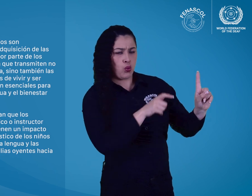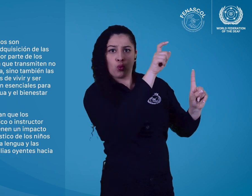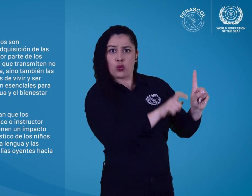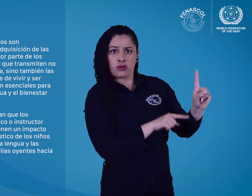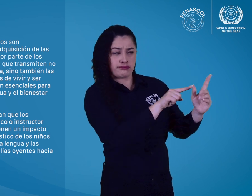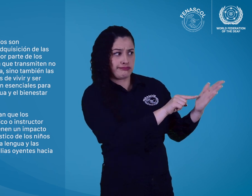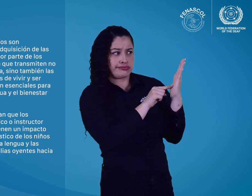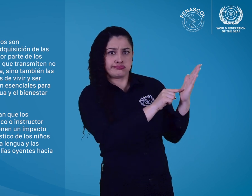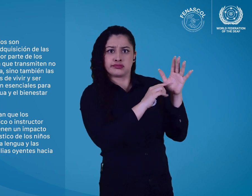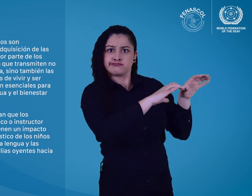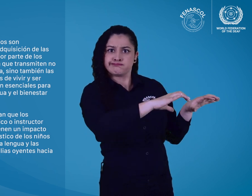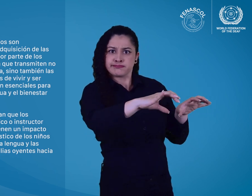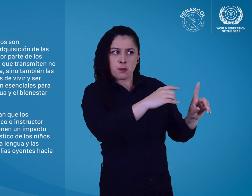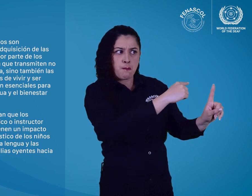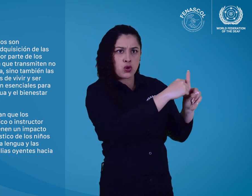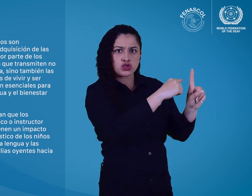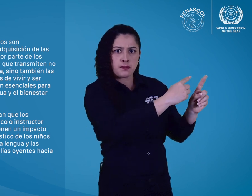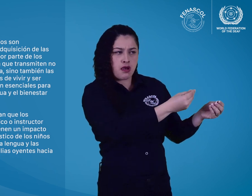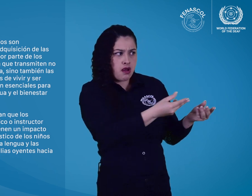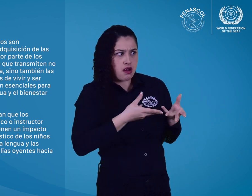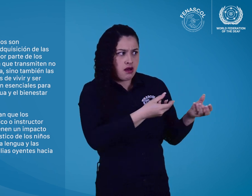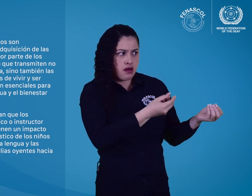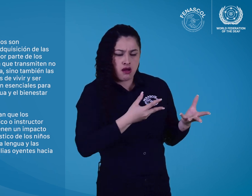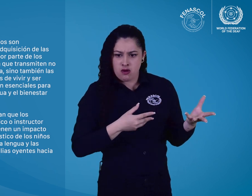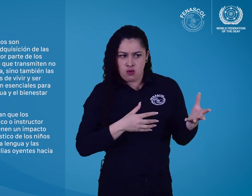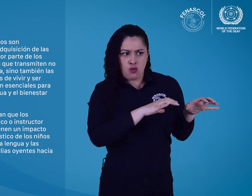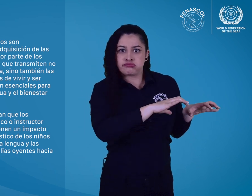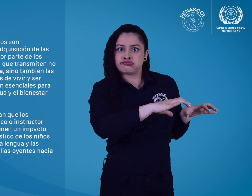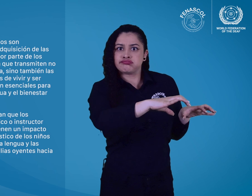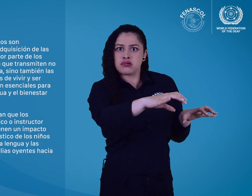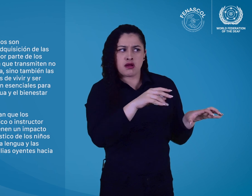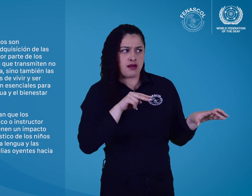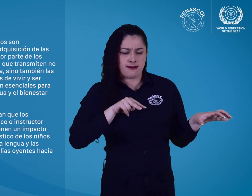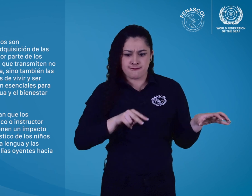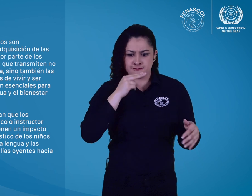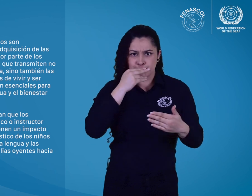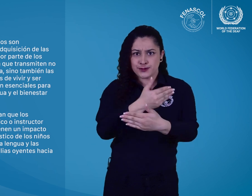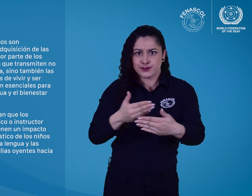positivas de las familias oyentes hacia el futuro de sus hijos.